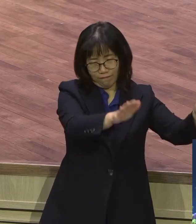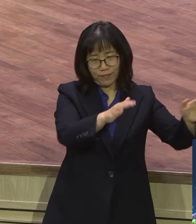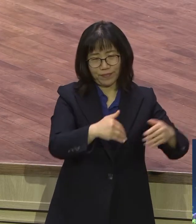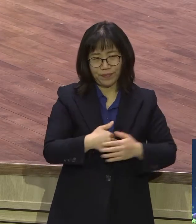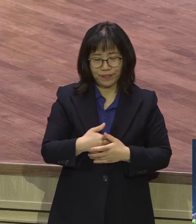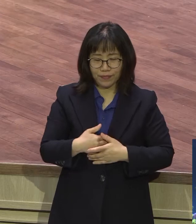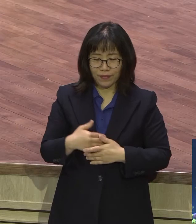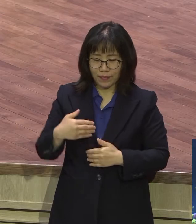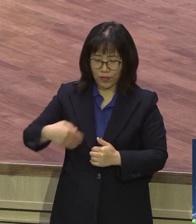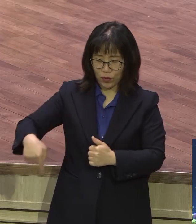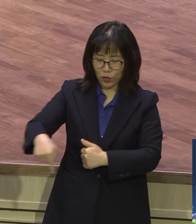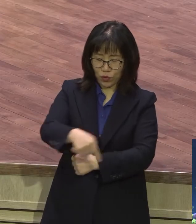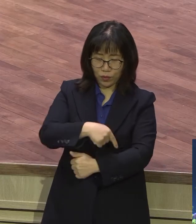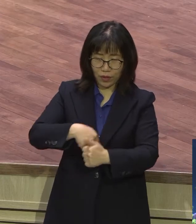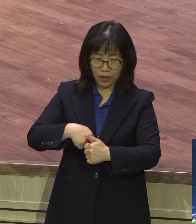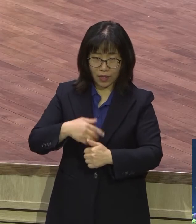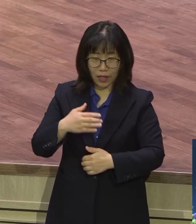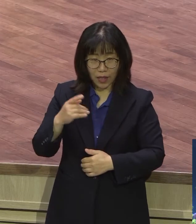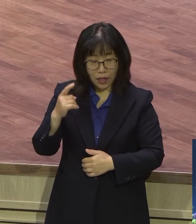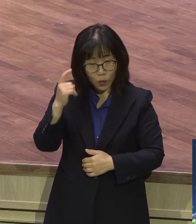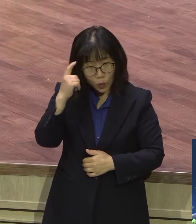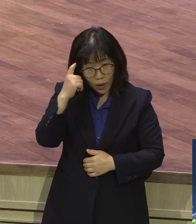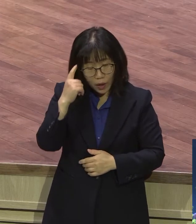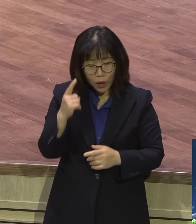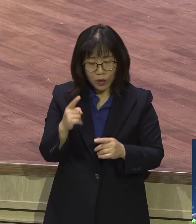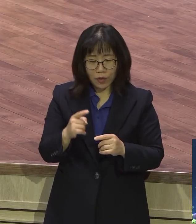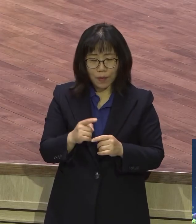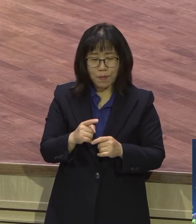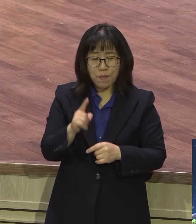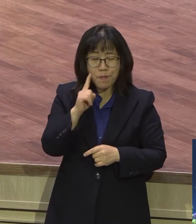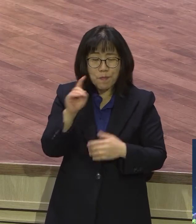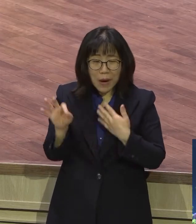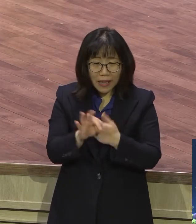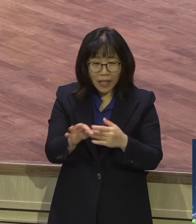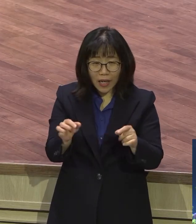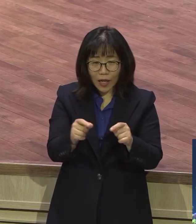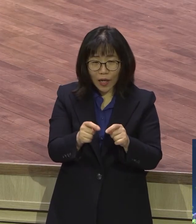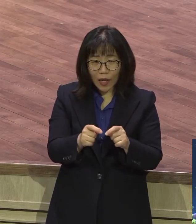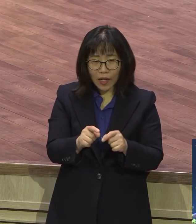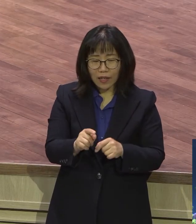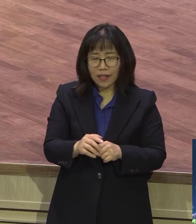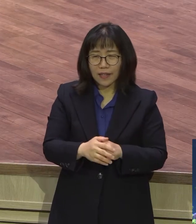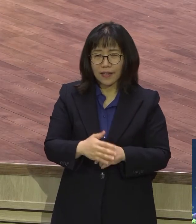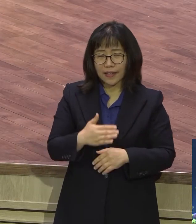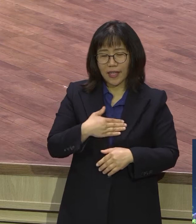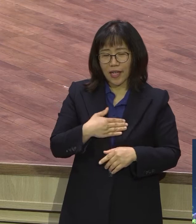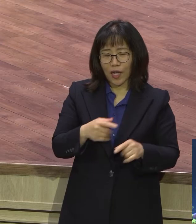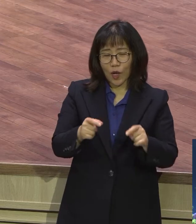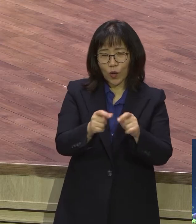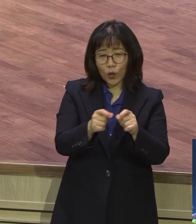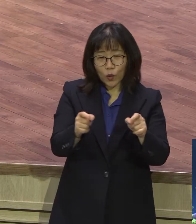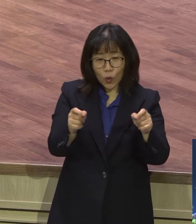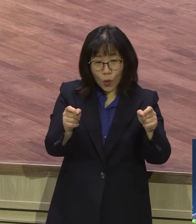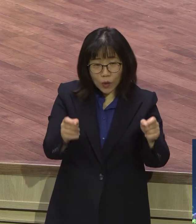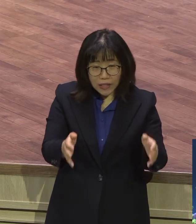이유 동창회를 내가 전도하려고 전도하는 목적 이외에는 친구 하나도 없어 지금도